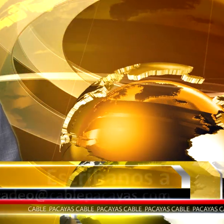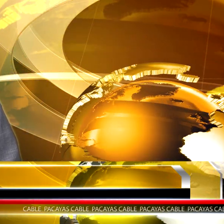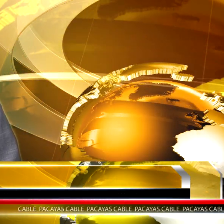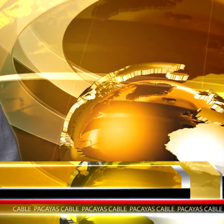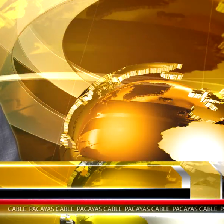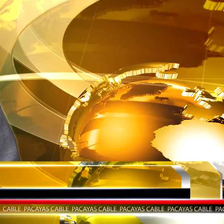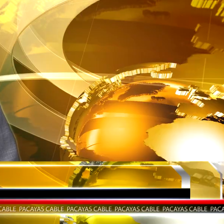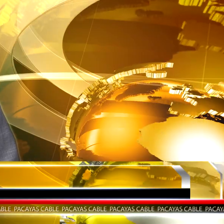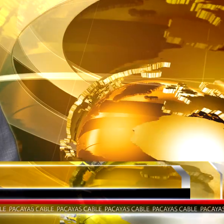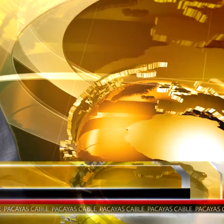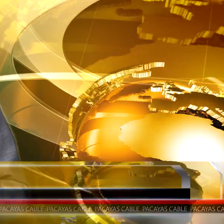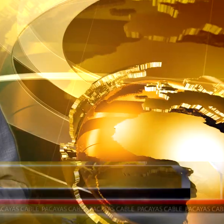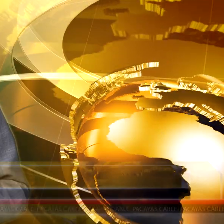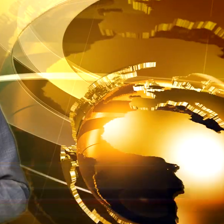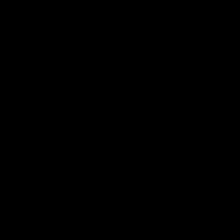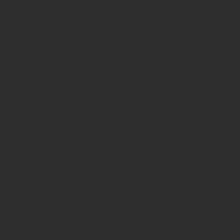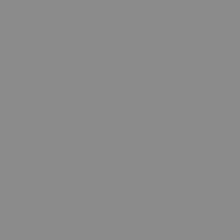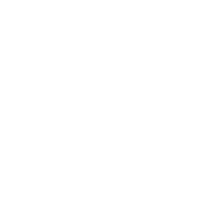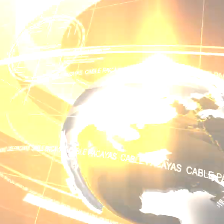tengan un feliz fin de semana.